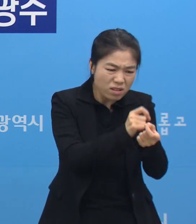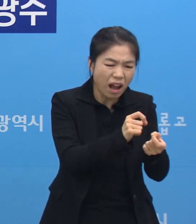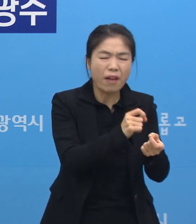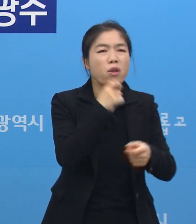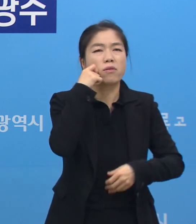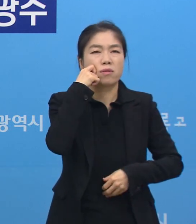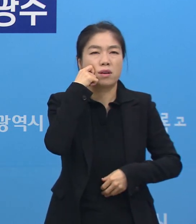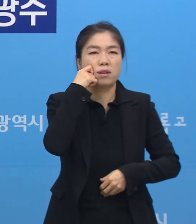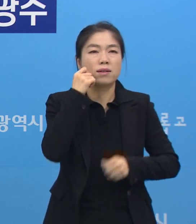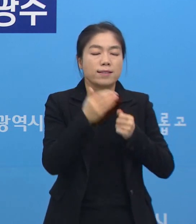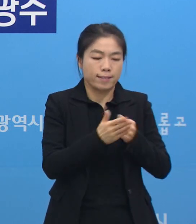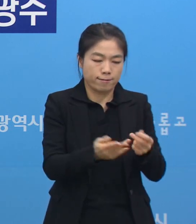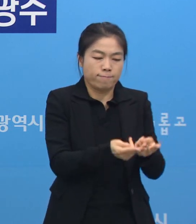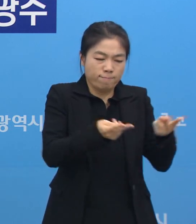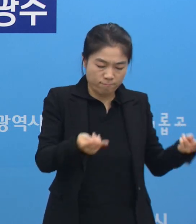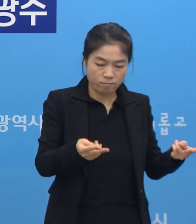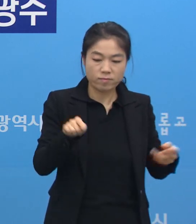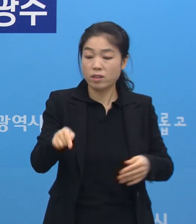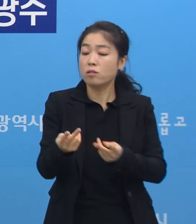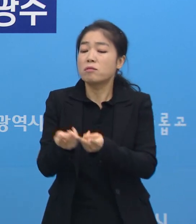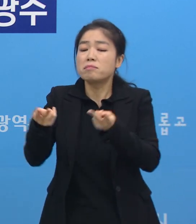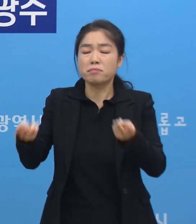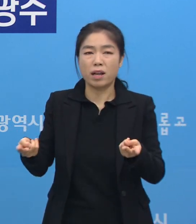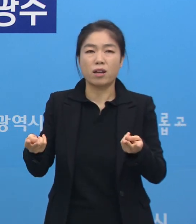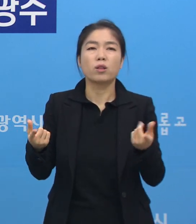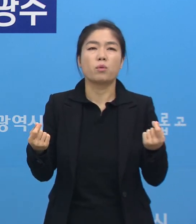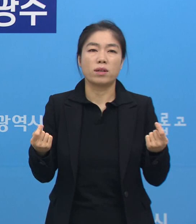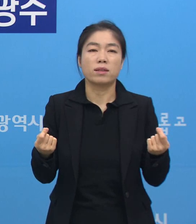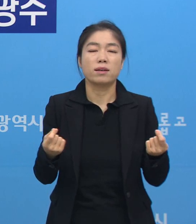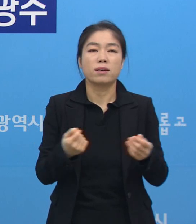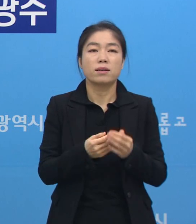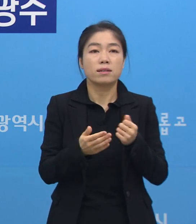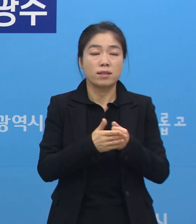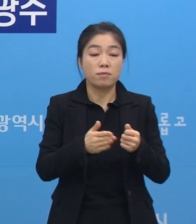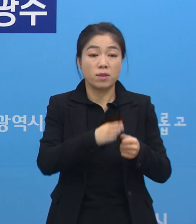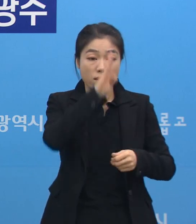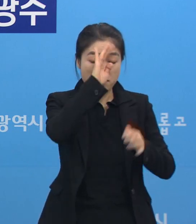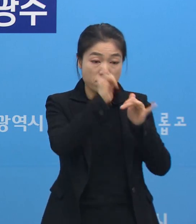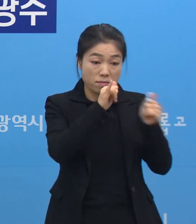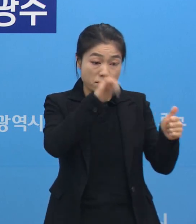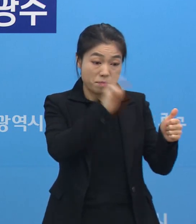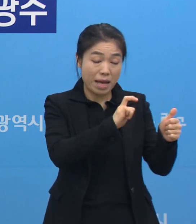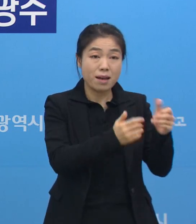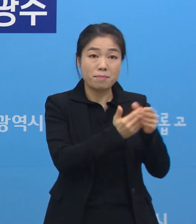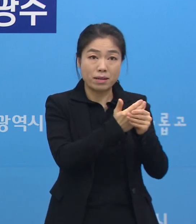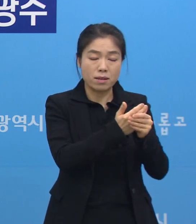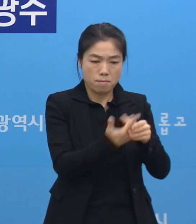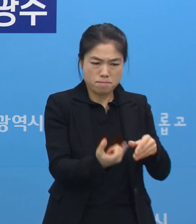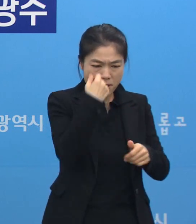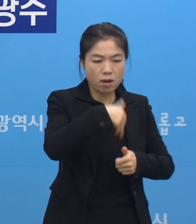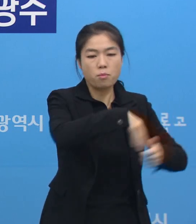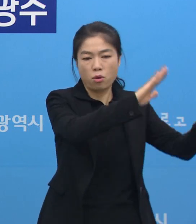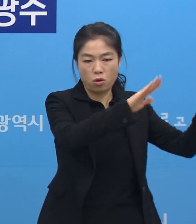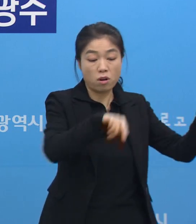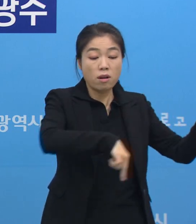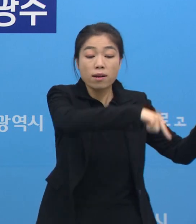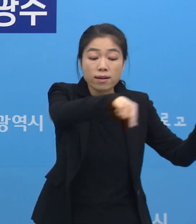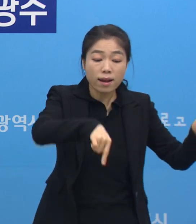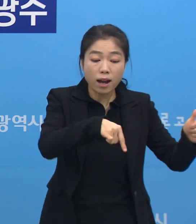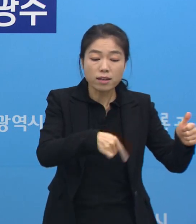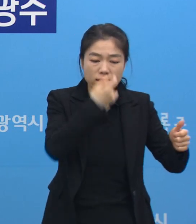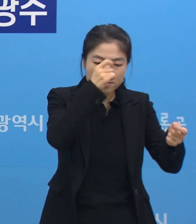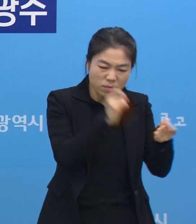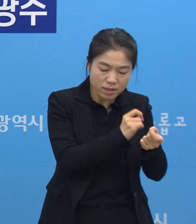최선의 목표입니다. 그래서 환자는 가장 빨리 먼저 후송을 시키고 밀접이나 비접촉자에 대해서도